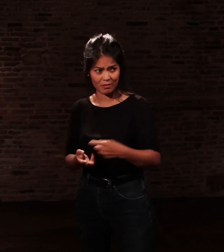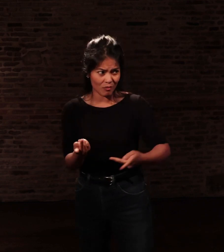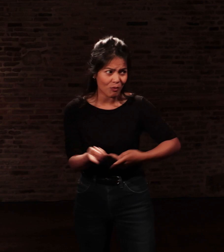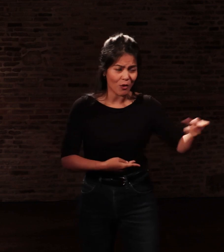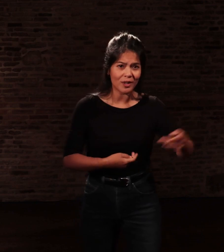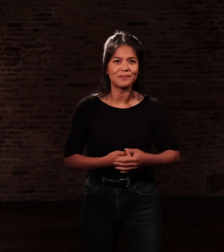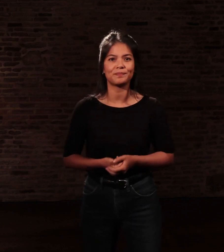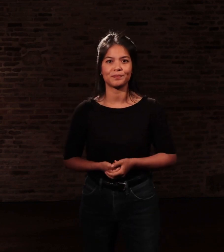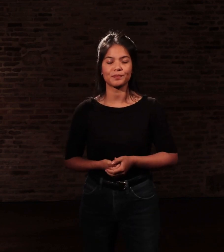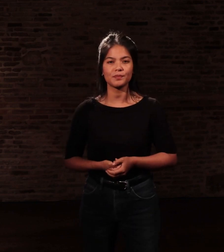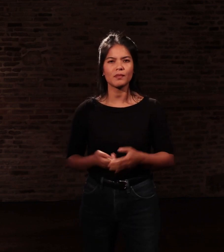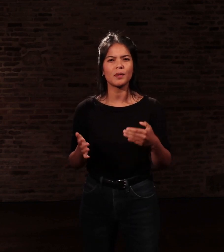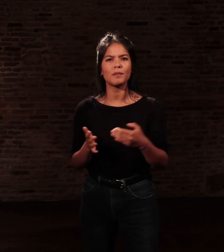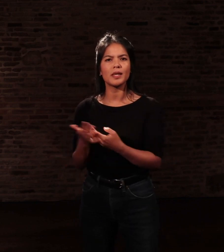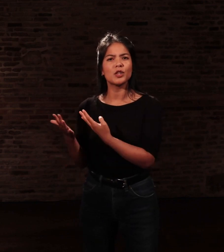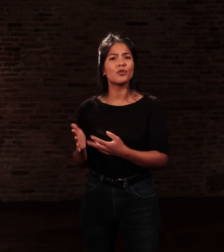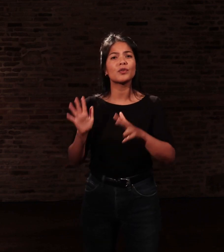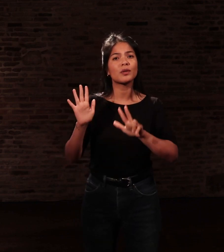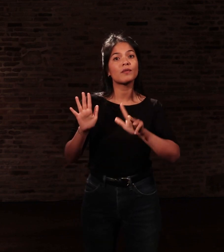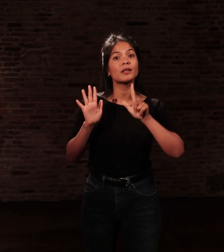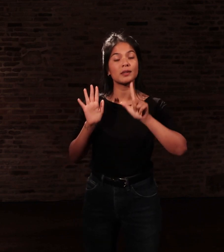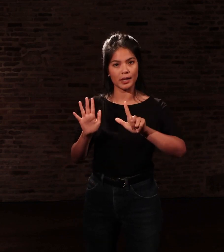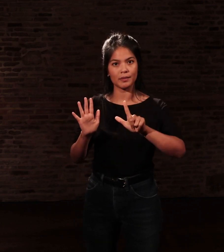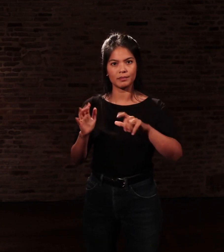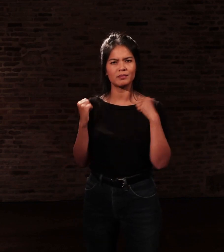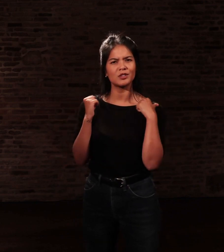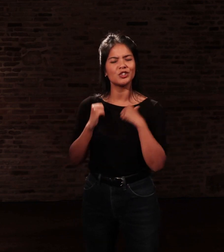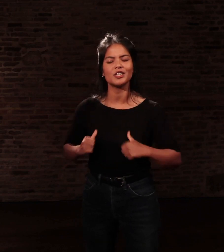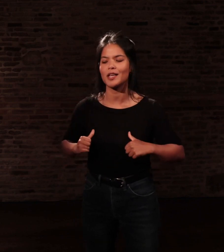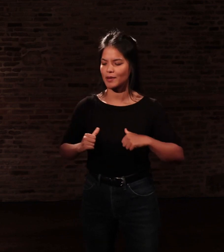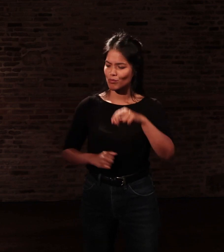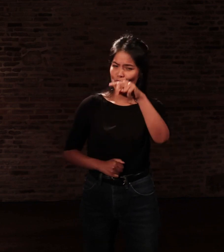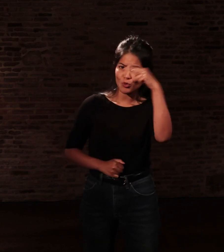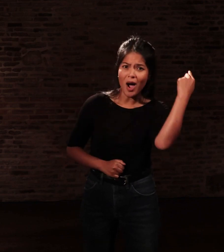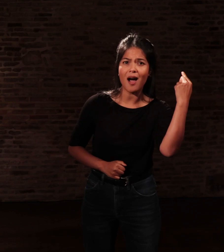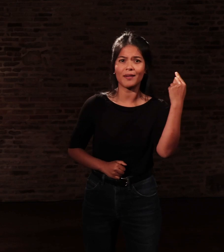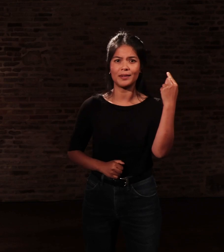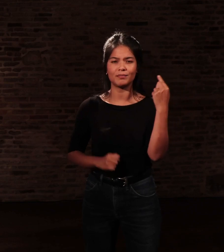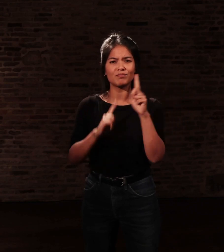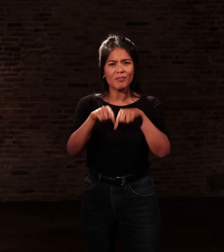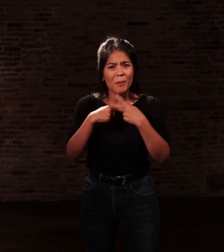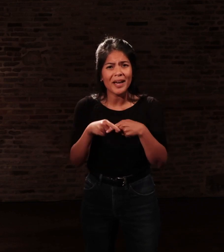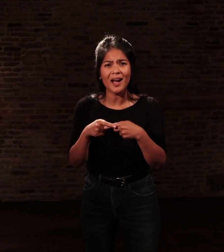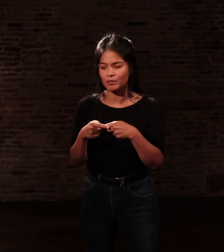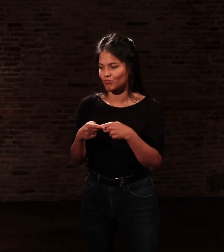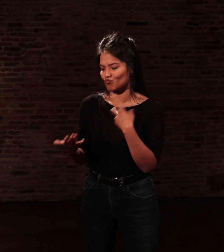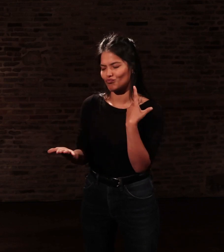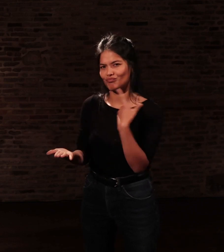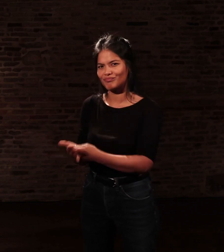1987, un gilet noir en alpaga. En 1988,